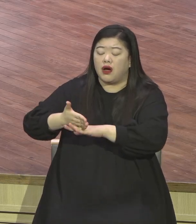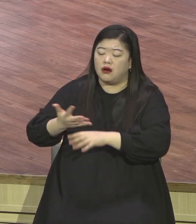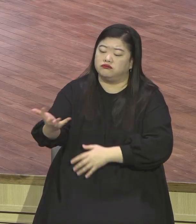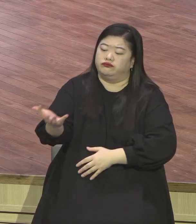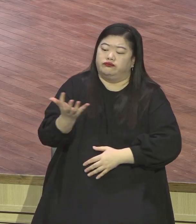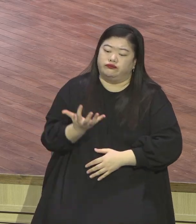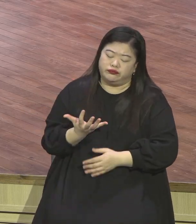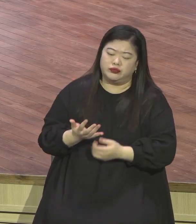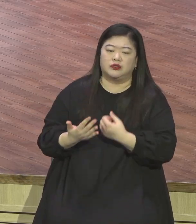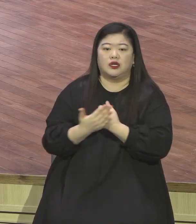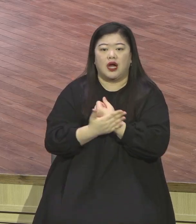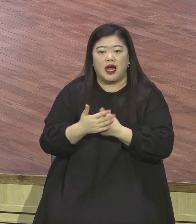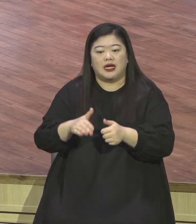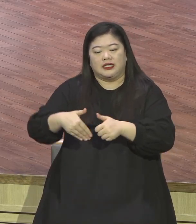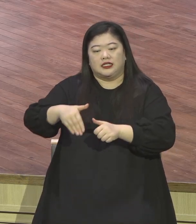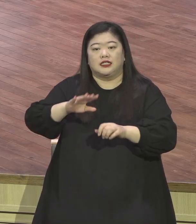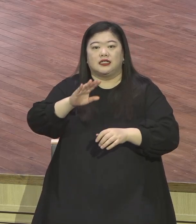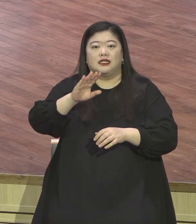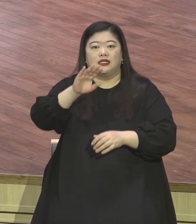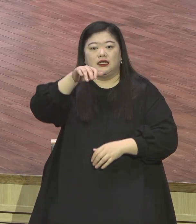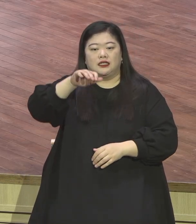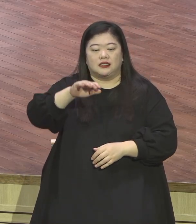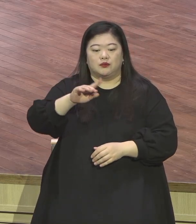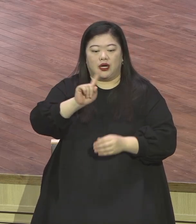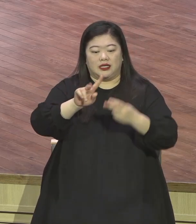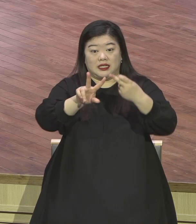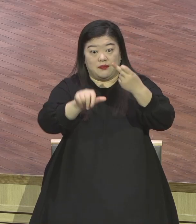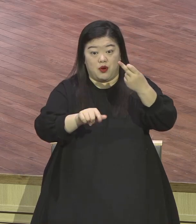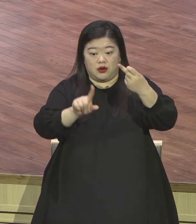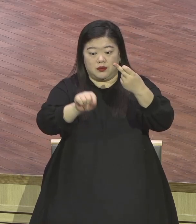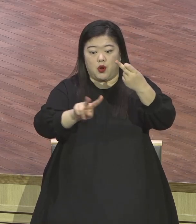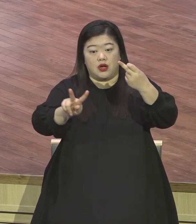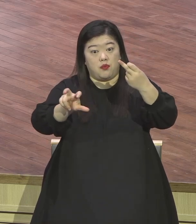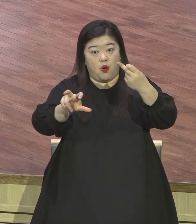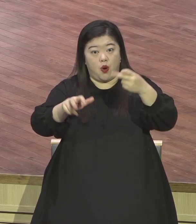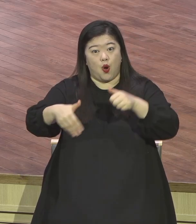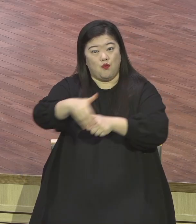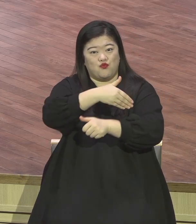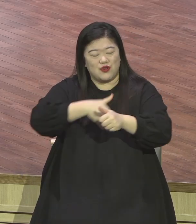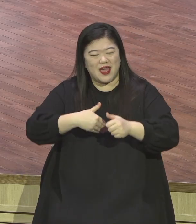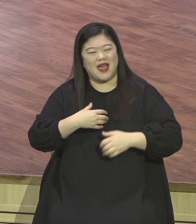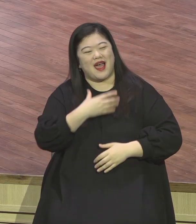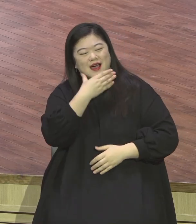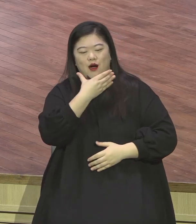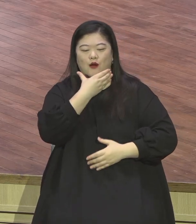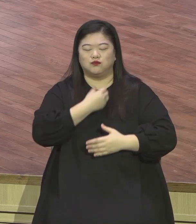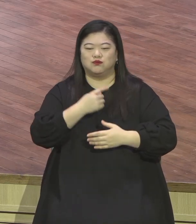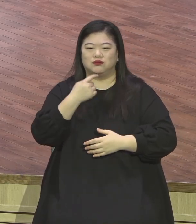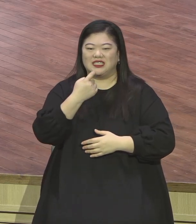크리스마스 분위기를 그렇게 돕기 위해서 모두 다 산타클로스 분장을 하고 그렇게 왔어요